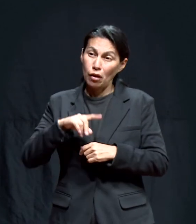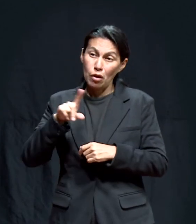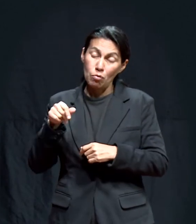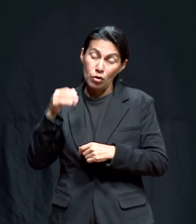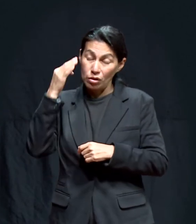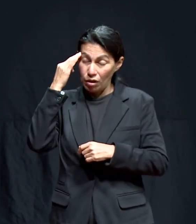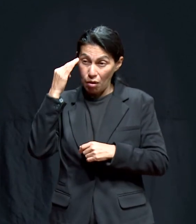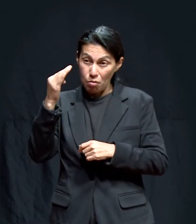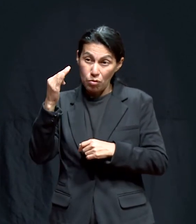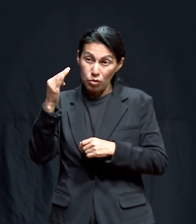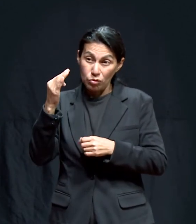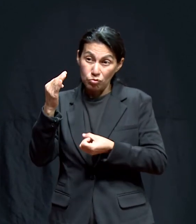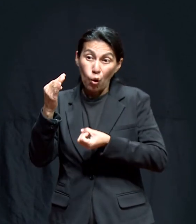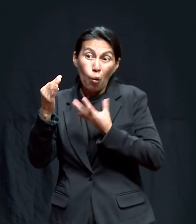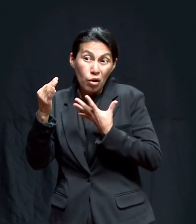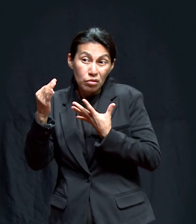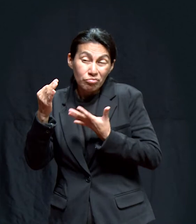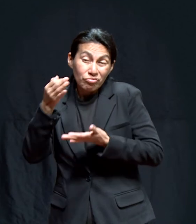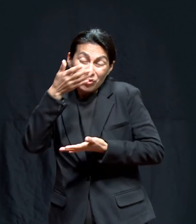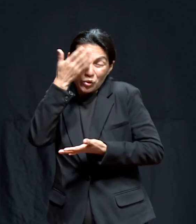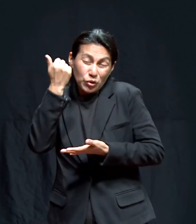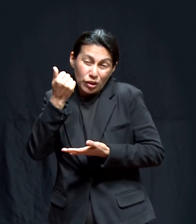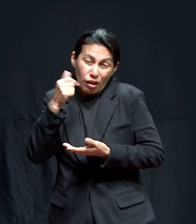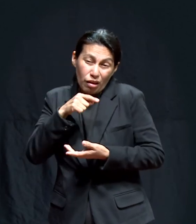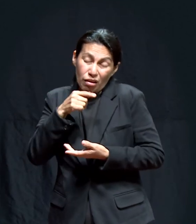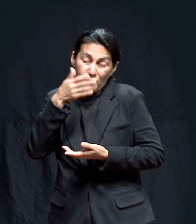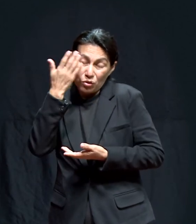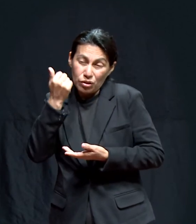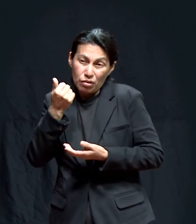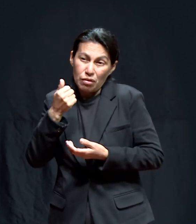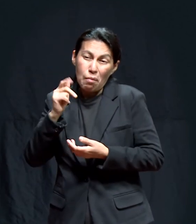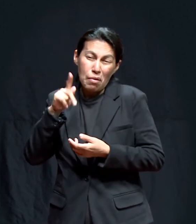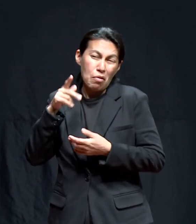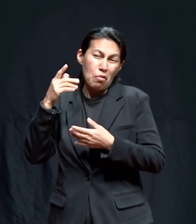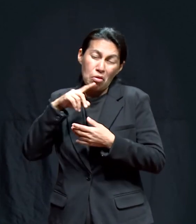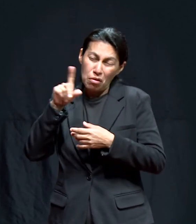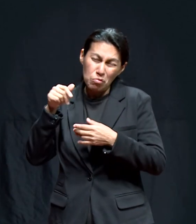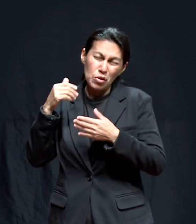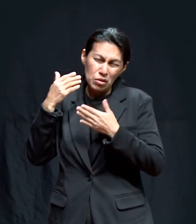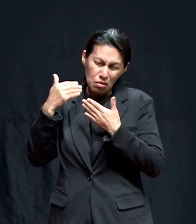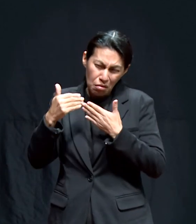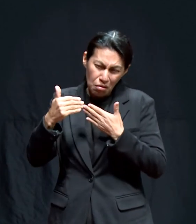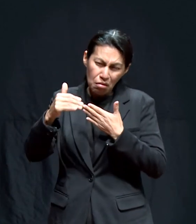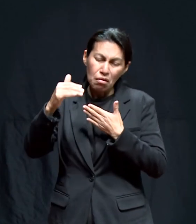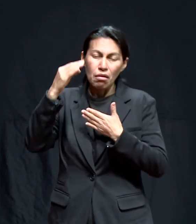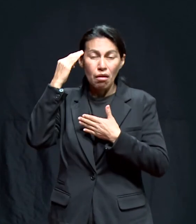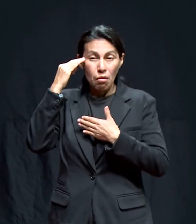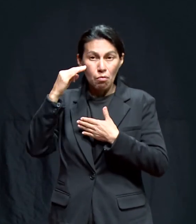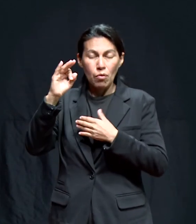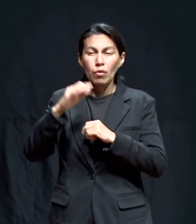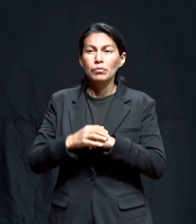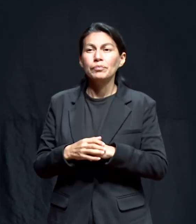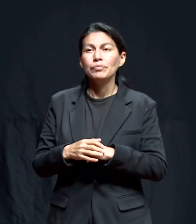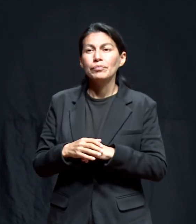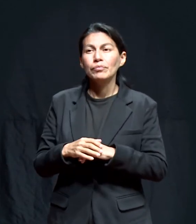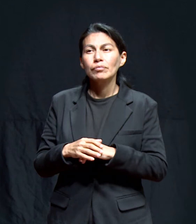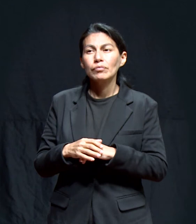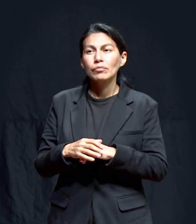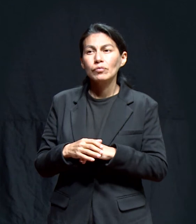Pero pasaron no sé cuánto tiempo realmente porque ni ella lo supo. Así que,